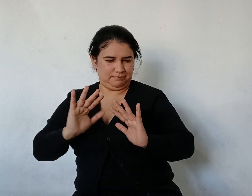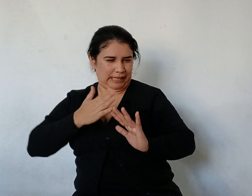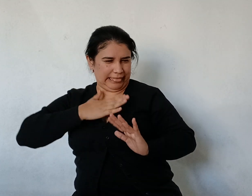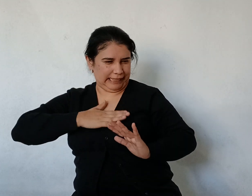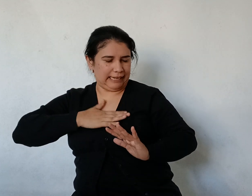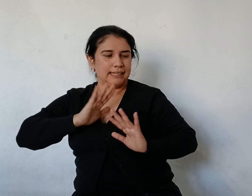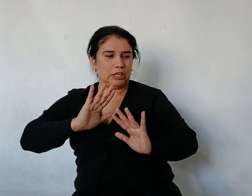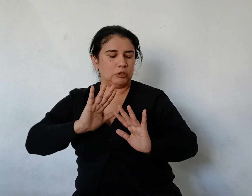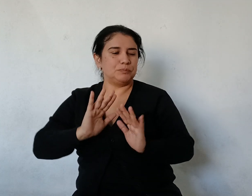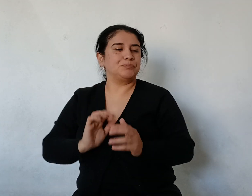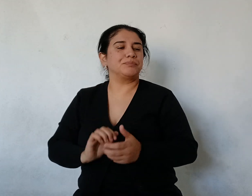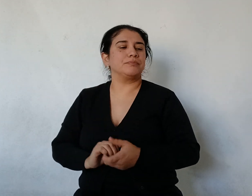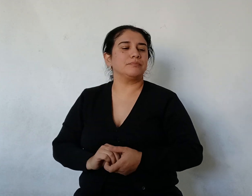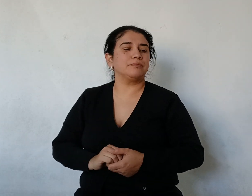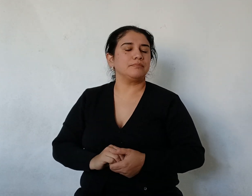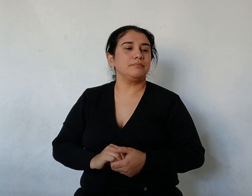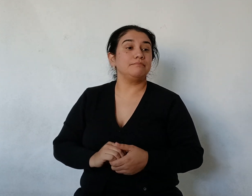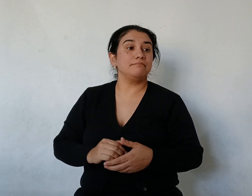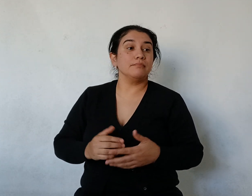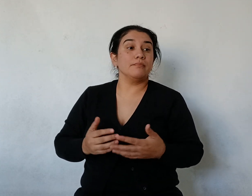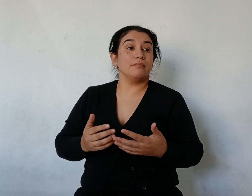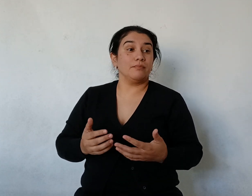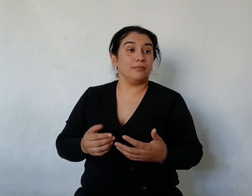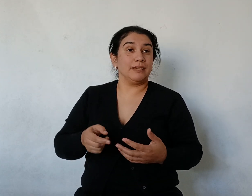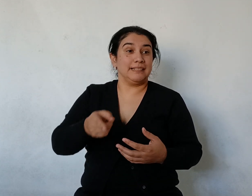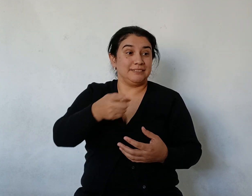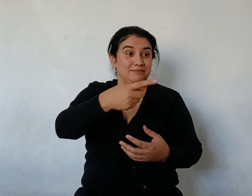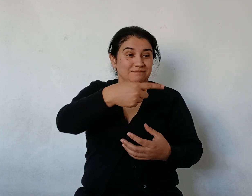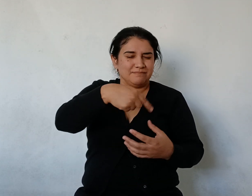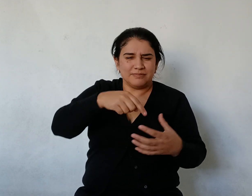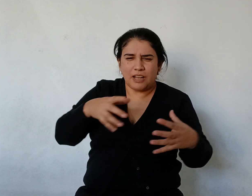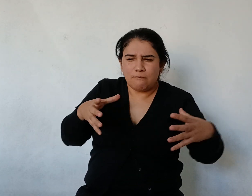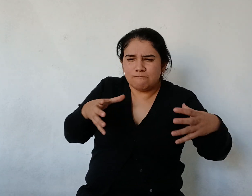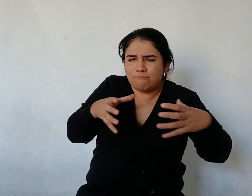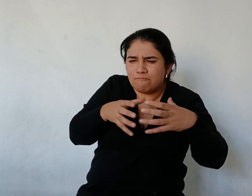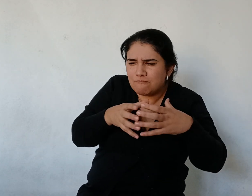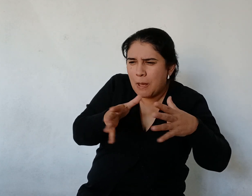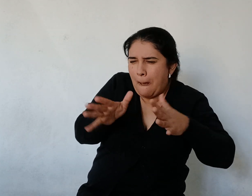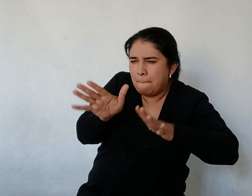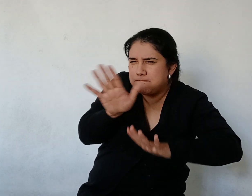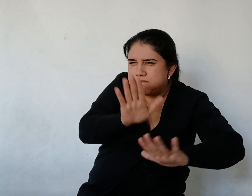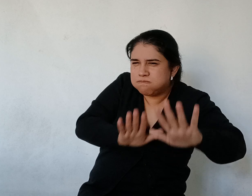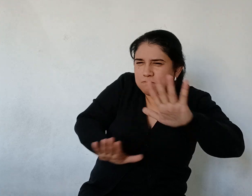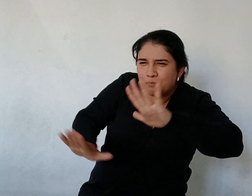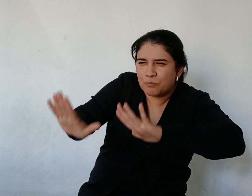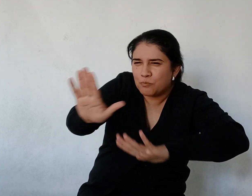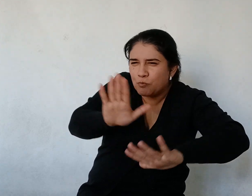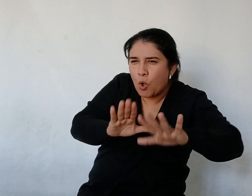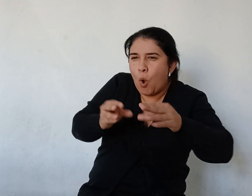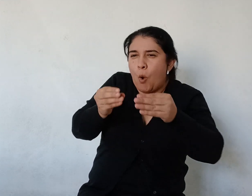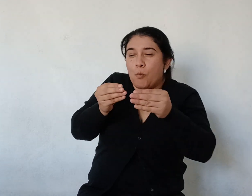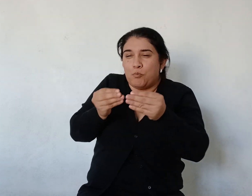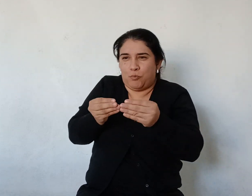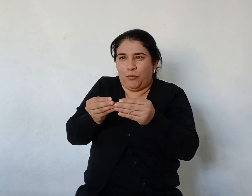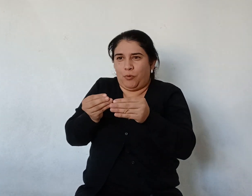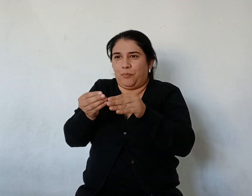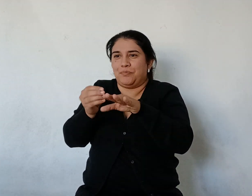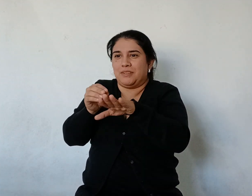Organizaron entonces el viaje Los yacarés se ataron todos unos con otros De la cola de uno al cuello del